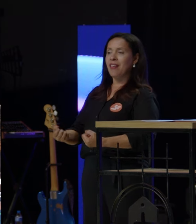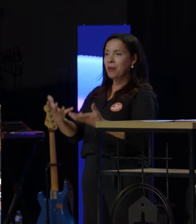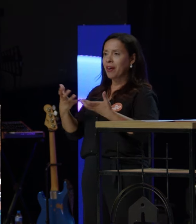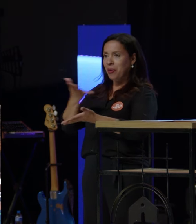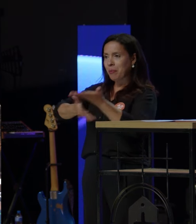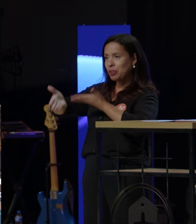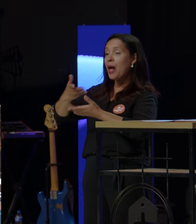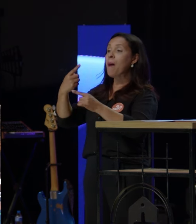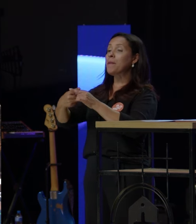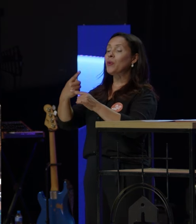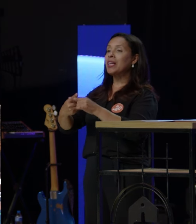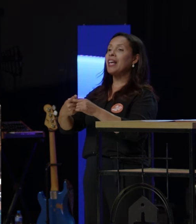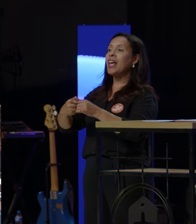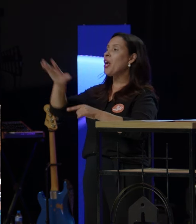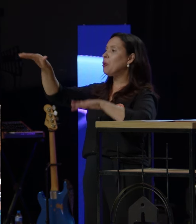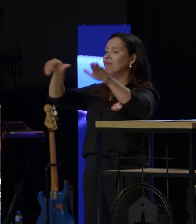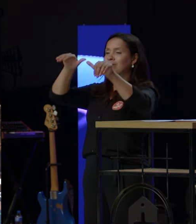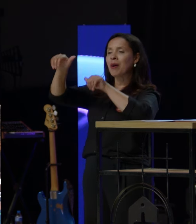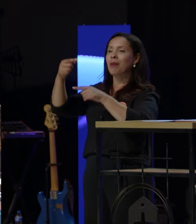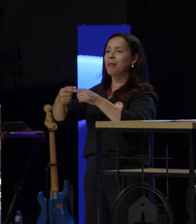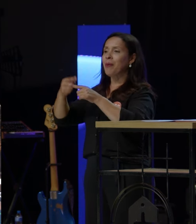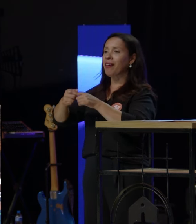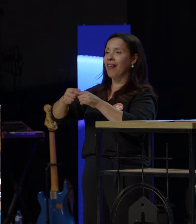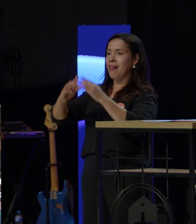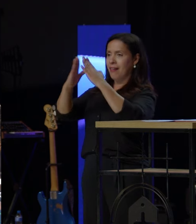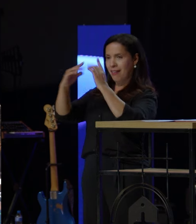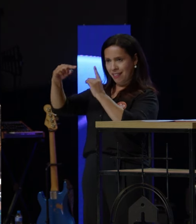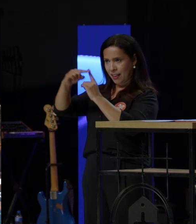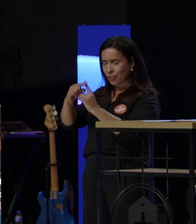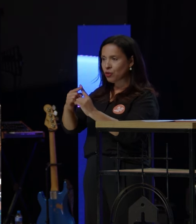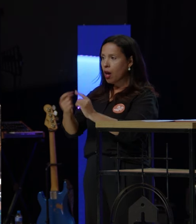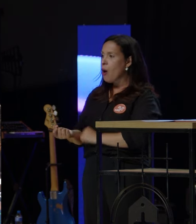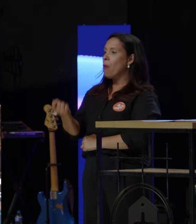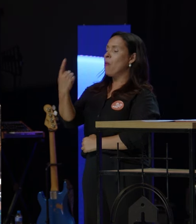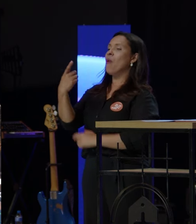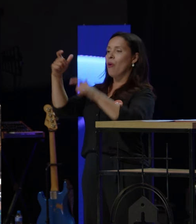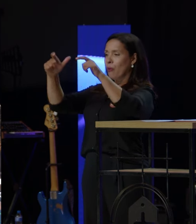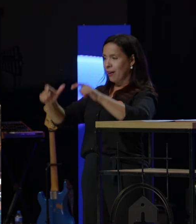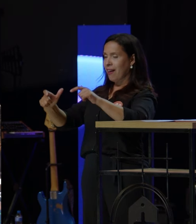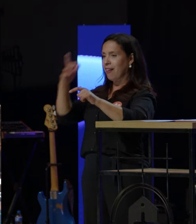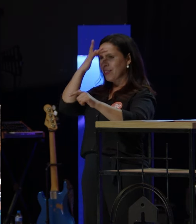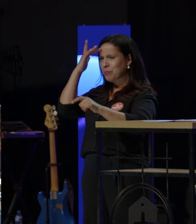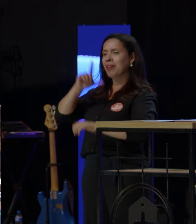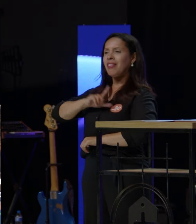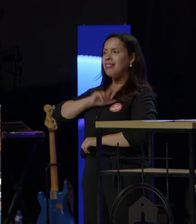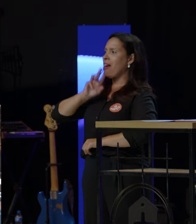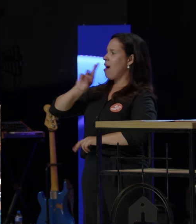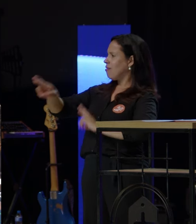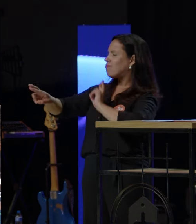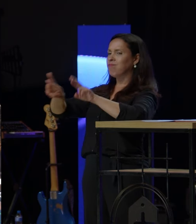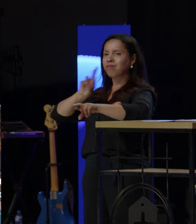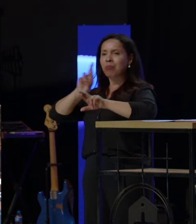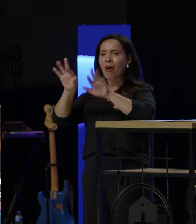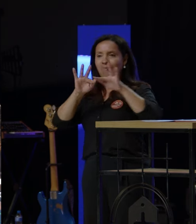Porque a Igreja é o único e verdadeiro lugar onde as pessoas têm respostas para suas famílias atípicas. Onde elas